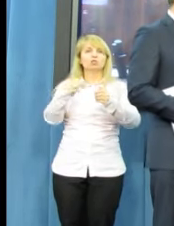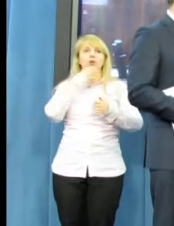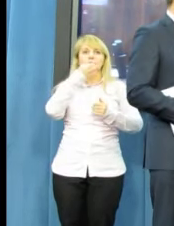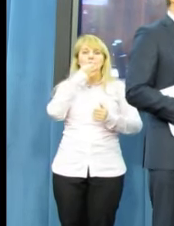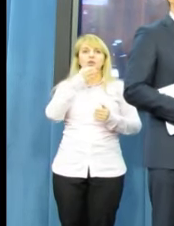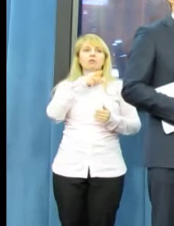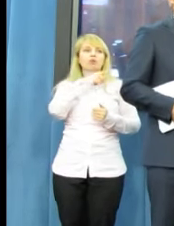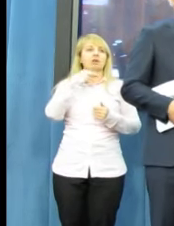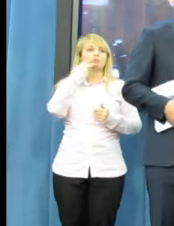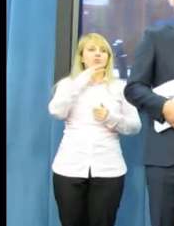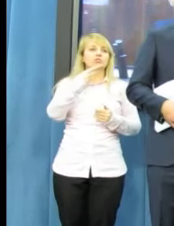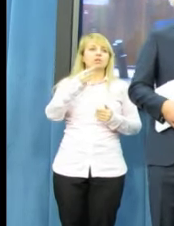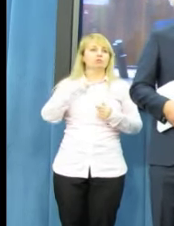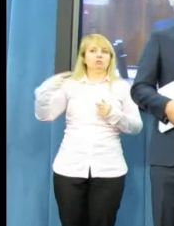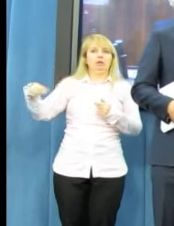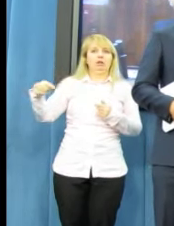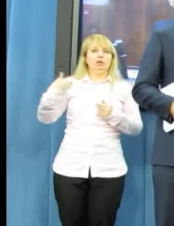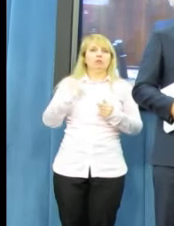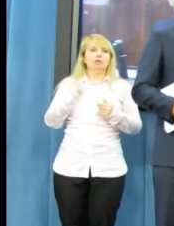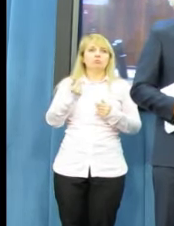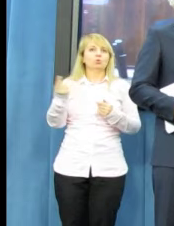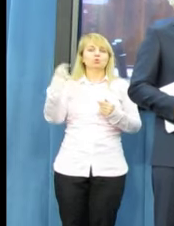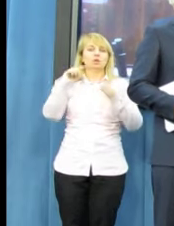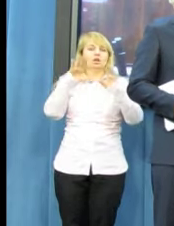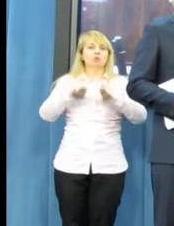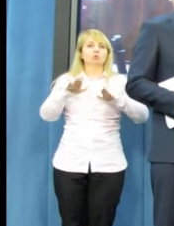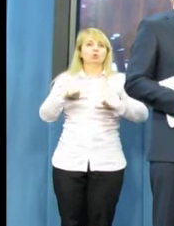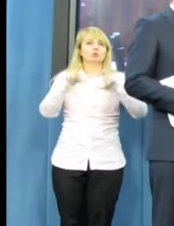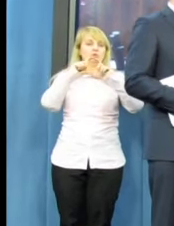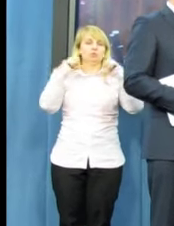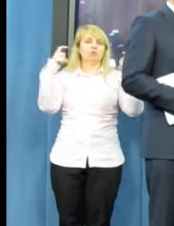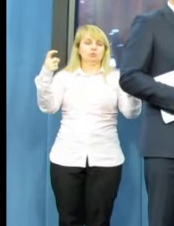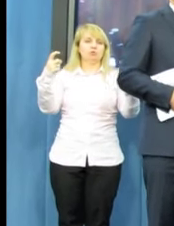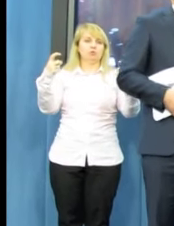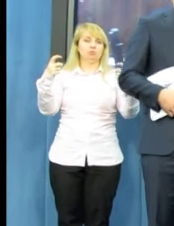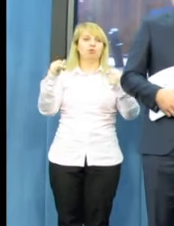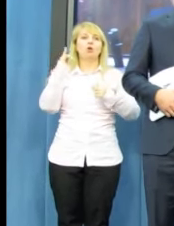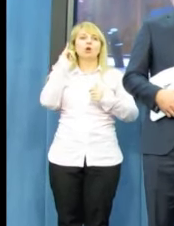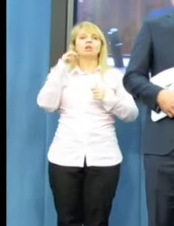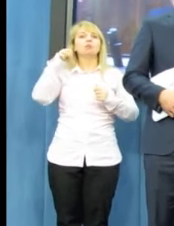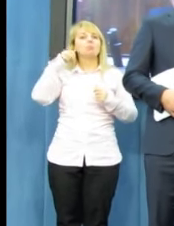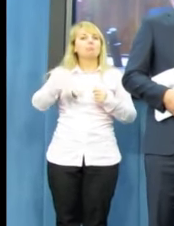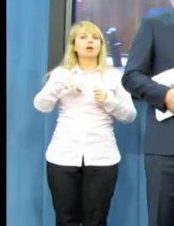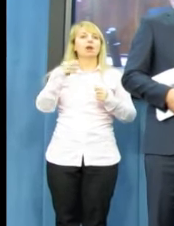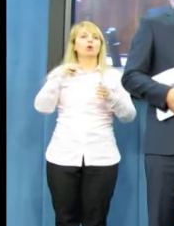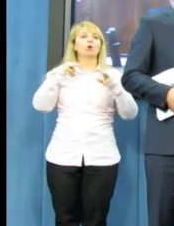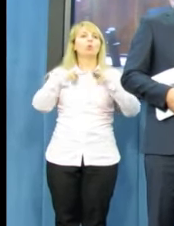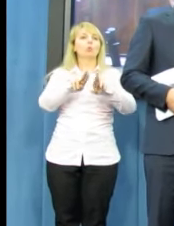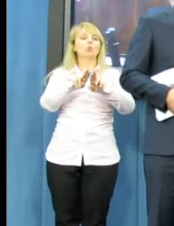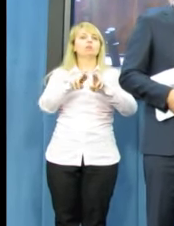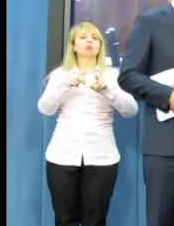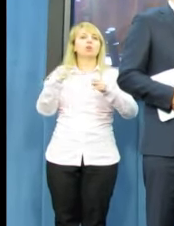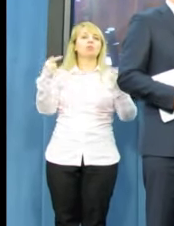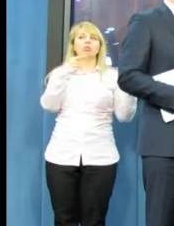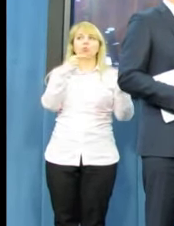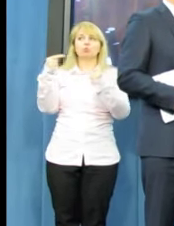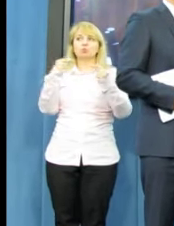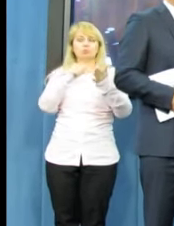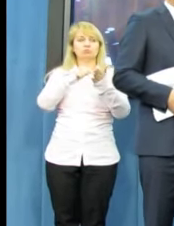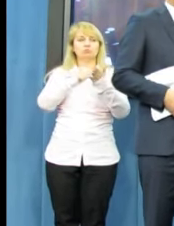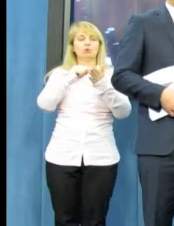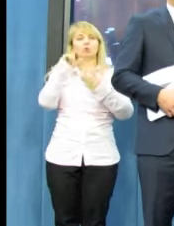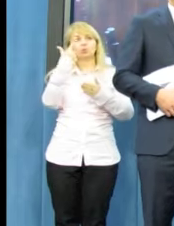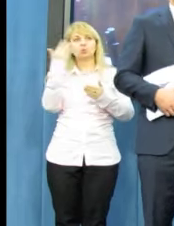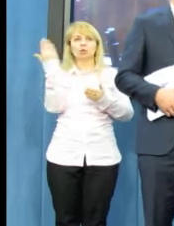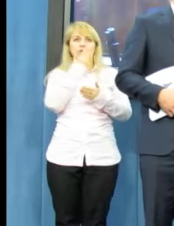nieobecność na posiedzeniu Sejmu i brak udziału w dyskusji na temat